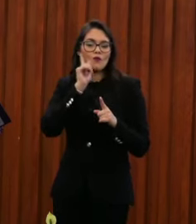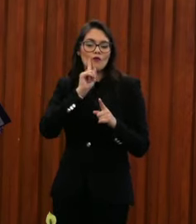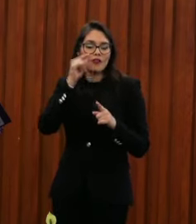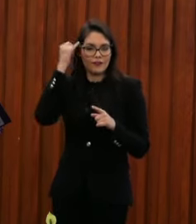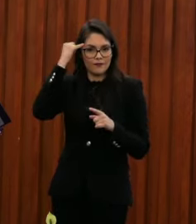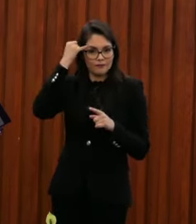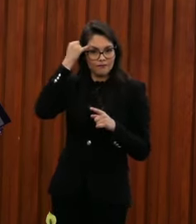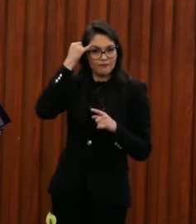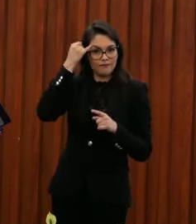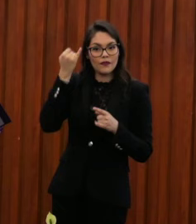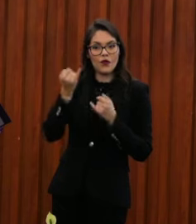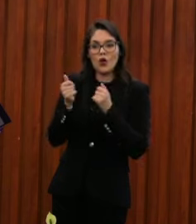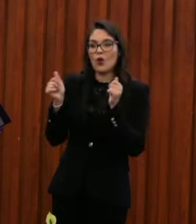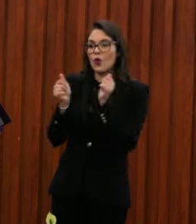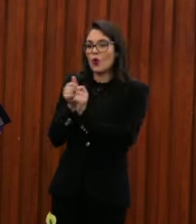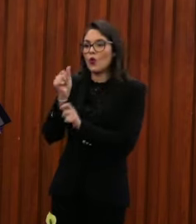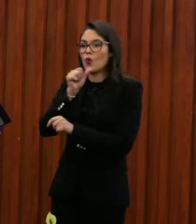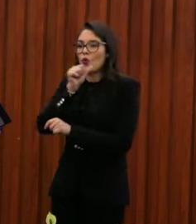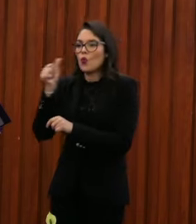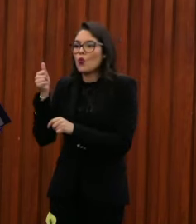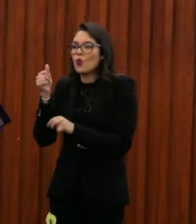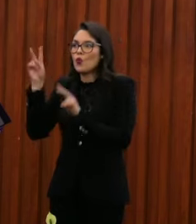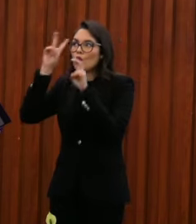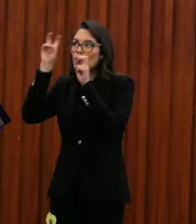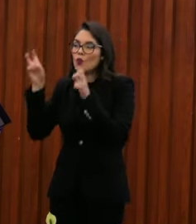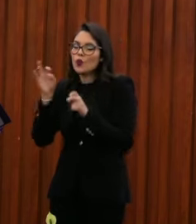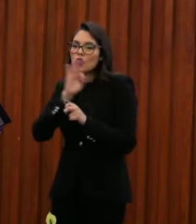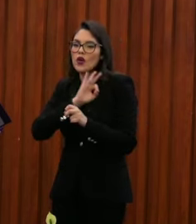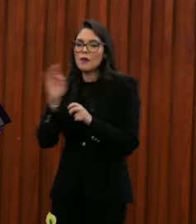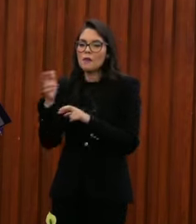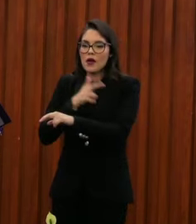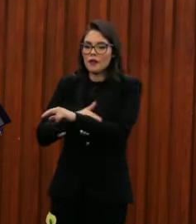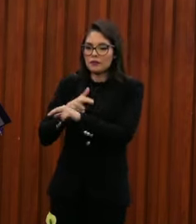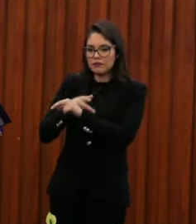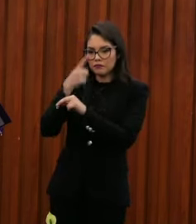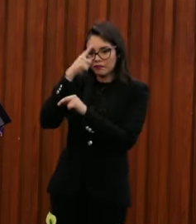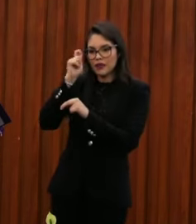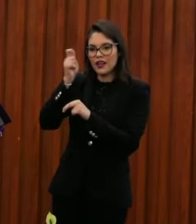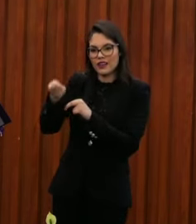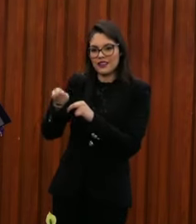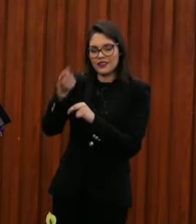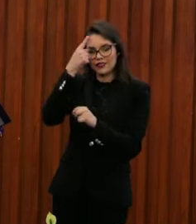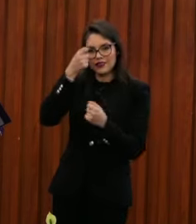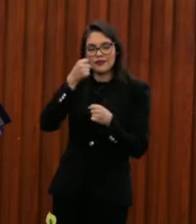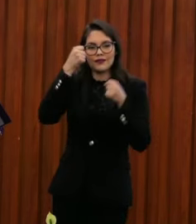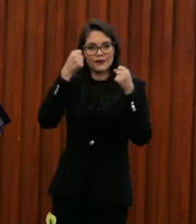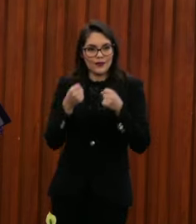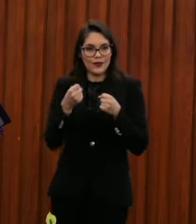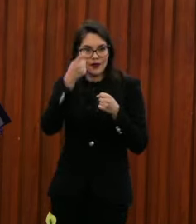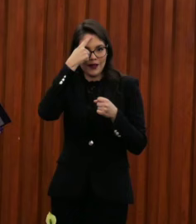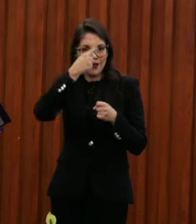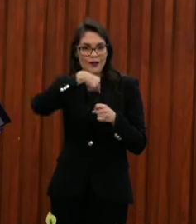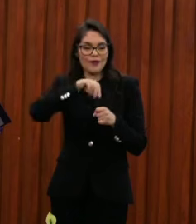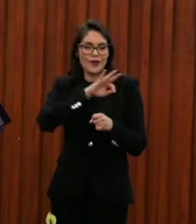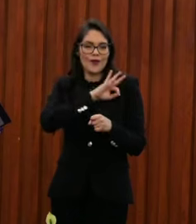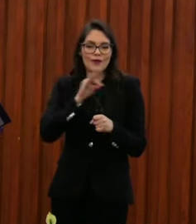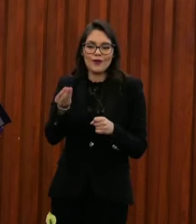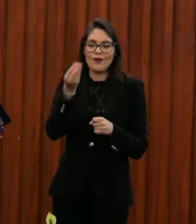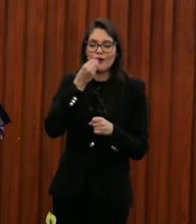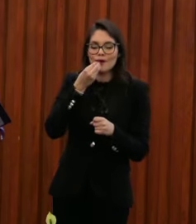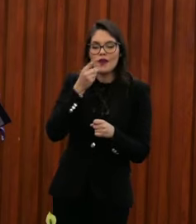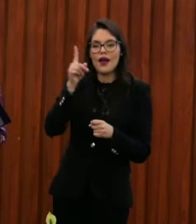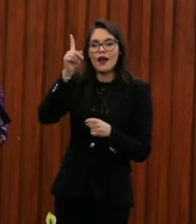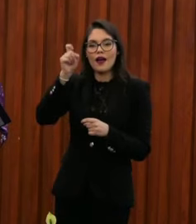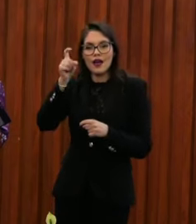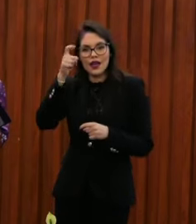través de otra estrategia, la implementación de proyectos productivos en materia de seguridad alimentaria, acceso al agua, así como